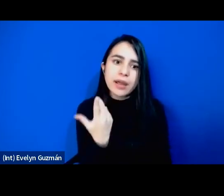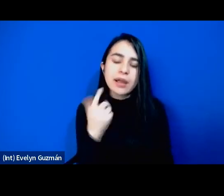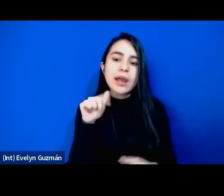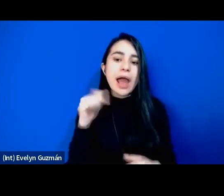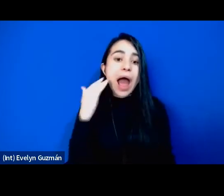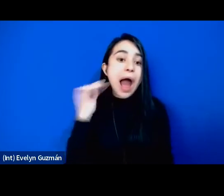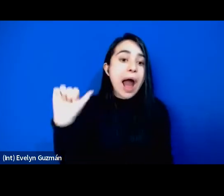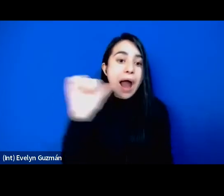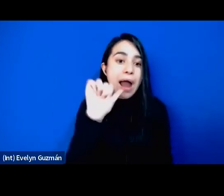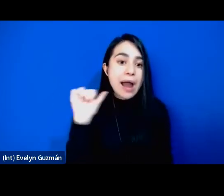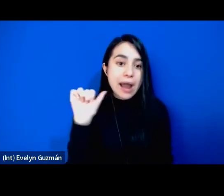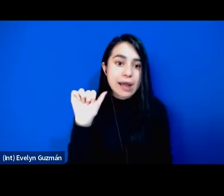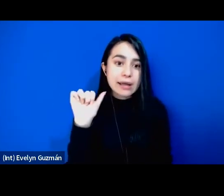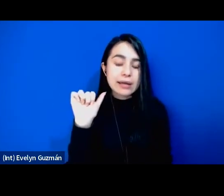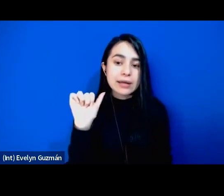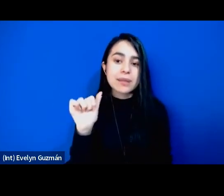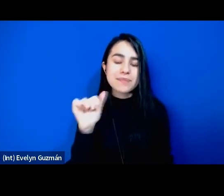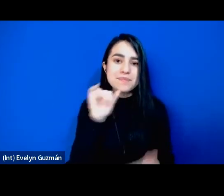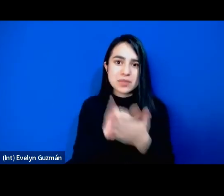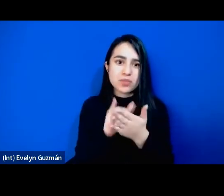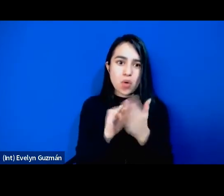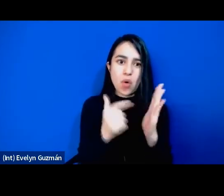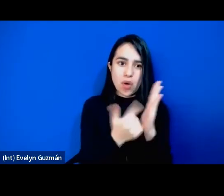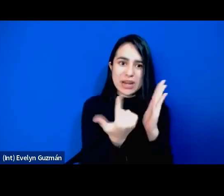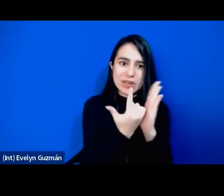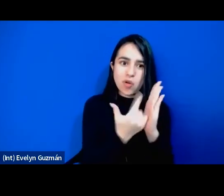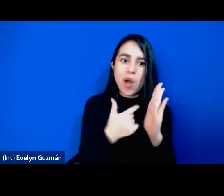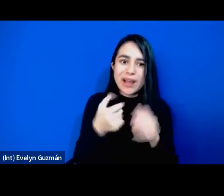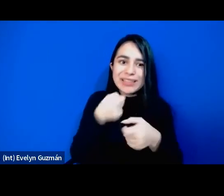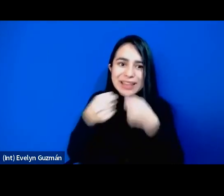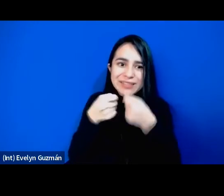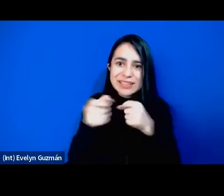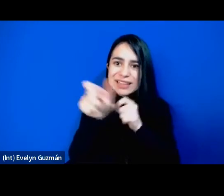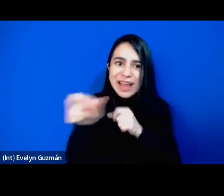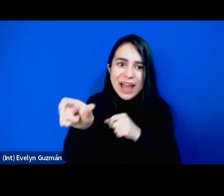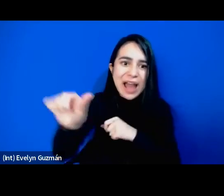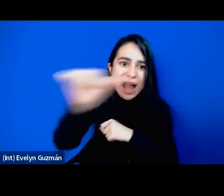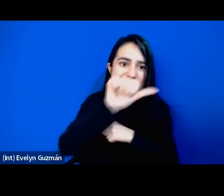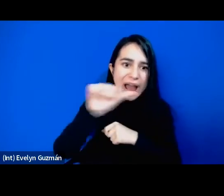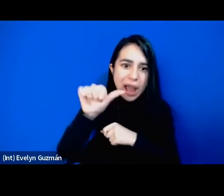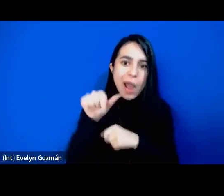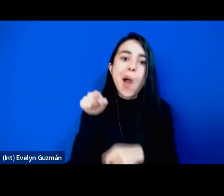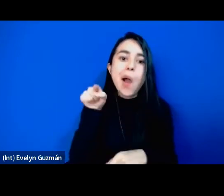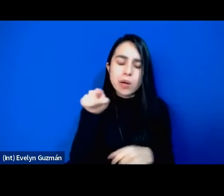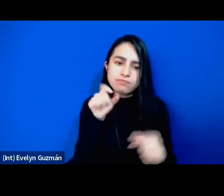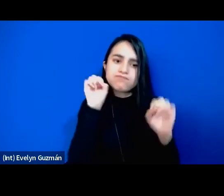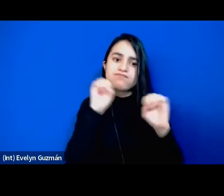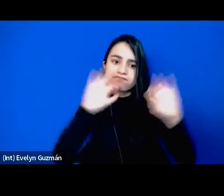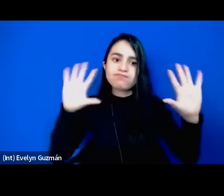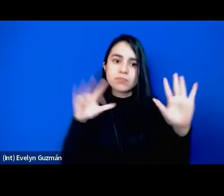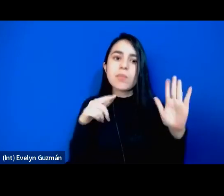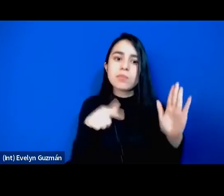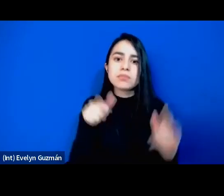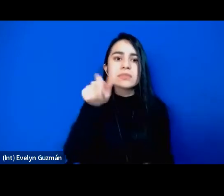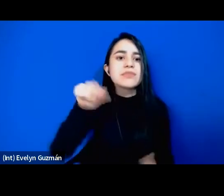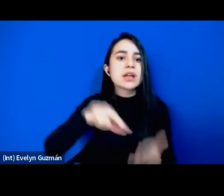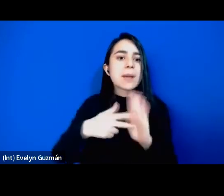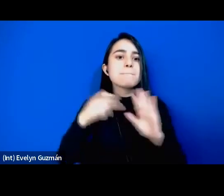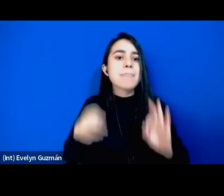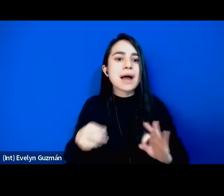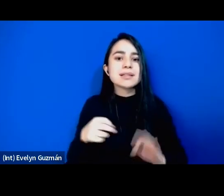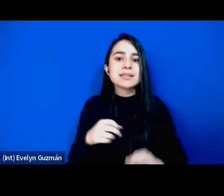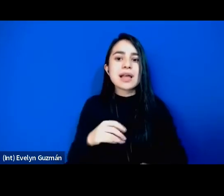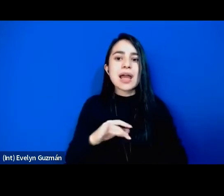mujeres con las que Mara dialogó, efectivamente ha habido un compromiso mucho más colectivo, no